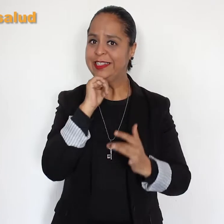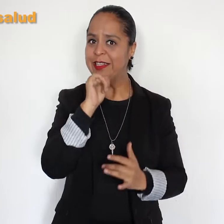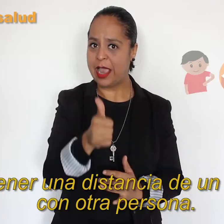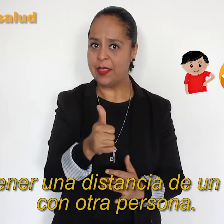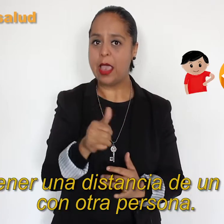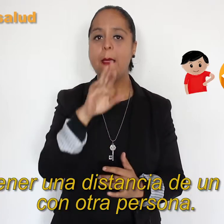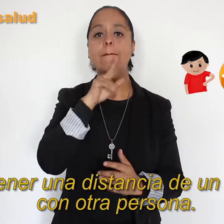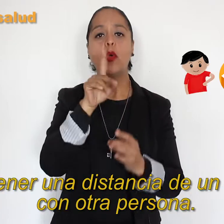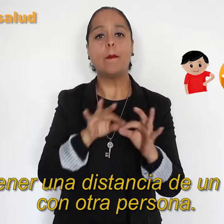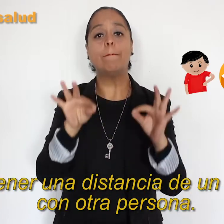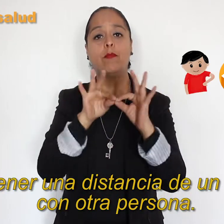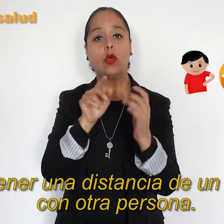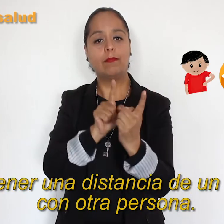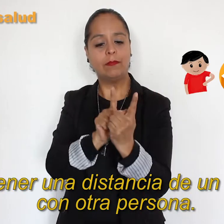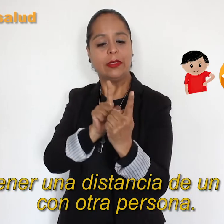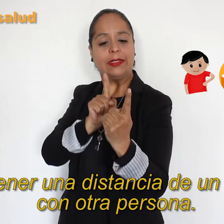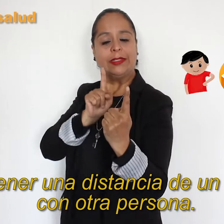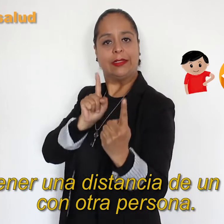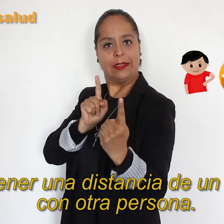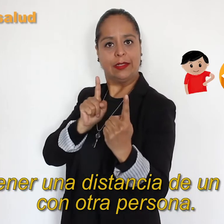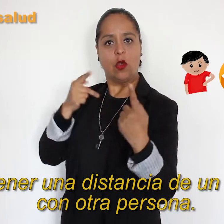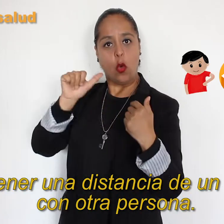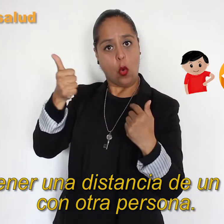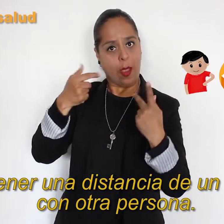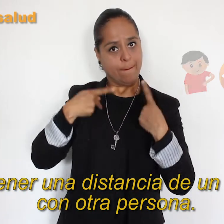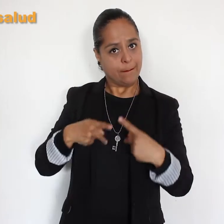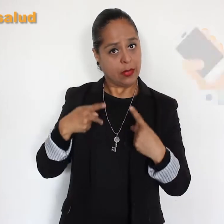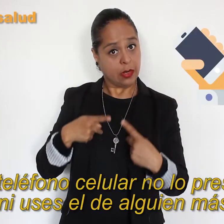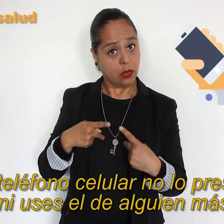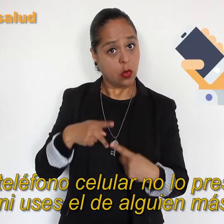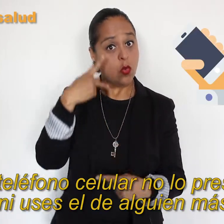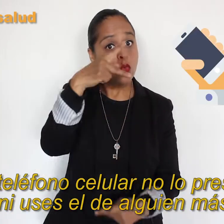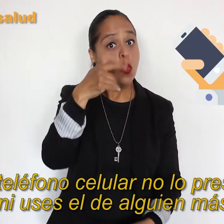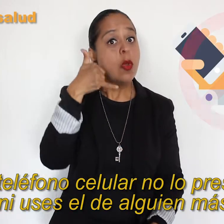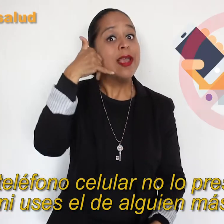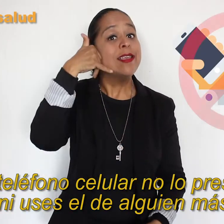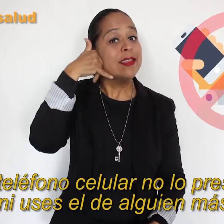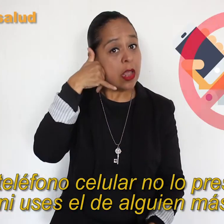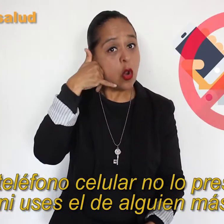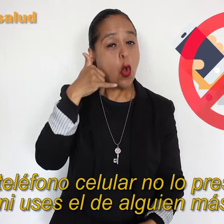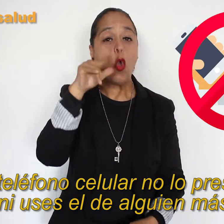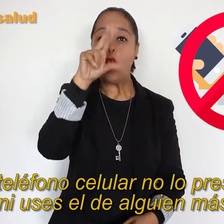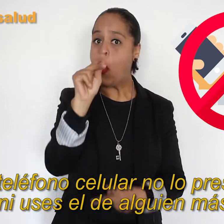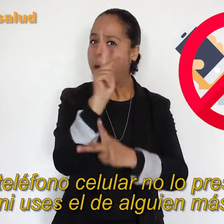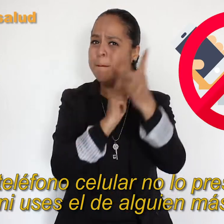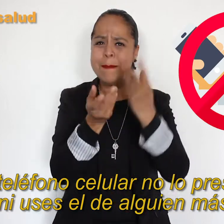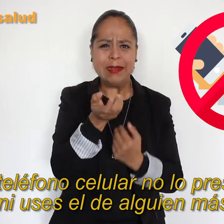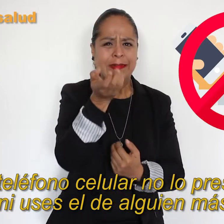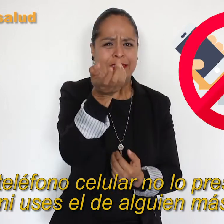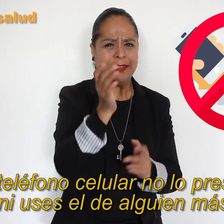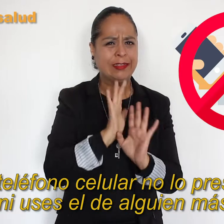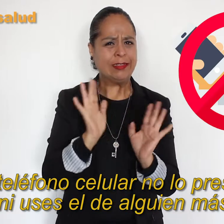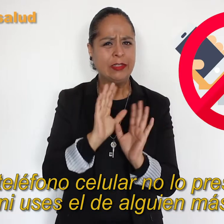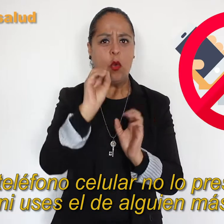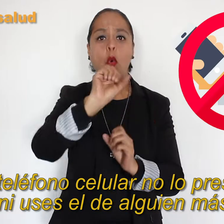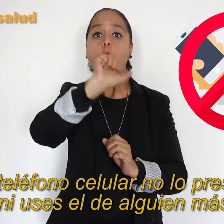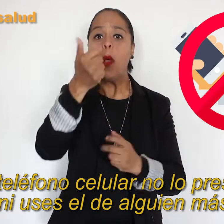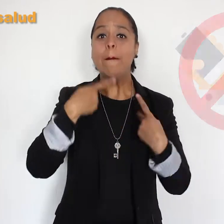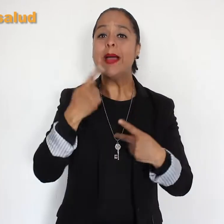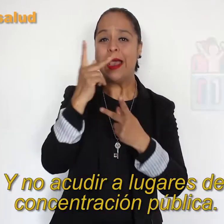Mantener una distancia de un metro con otra persona. Tu teléfono celular no lo prestes ni uses el de alguien más. Y